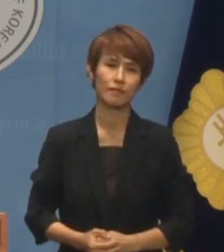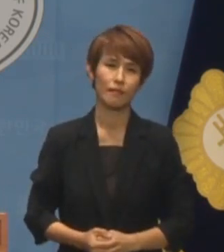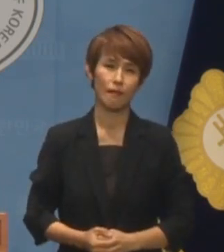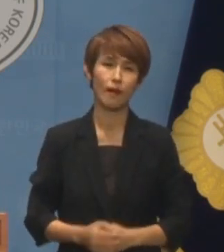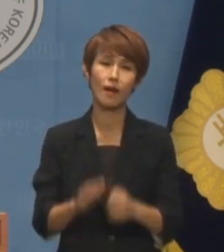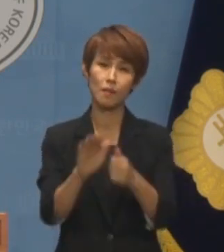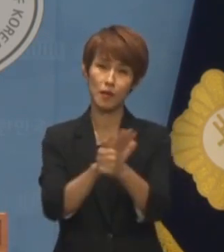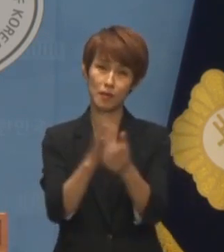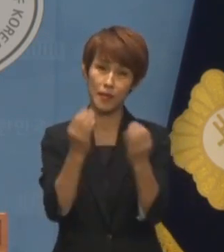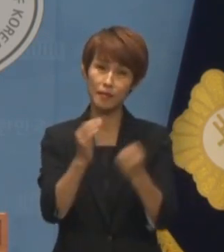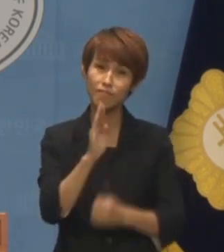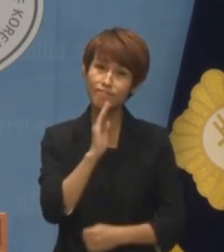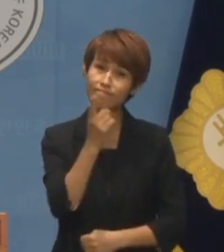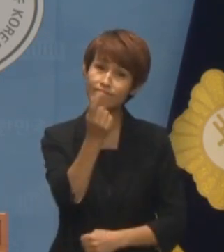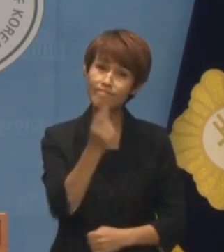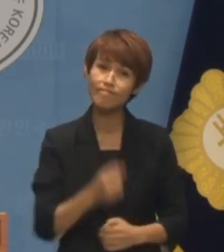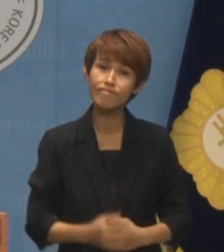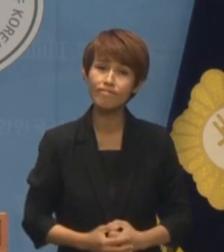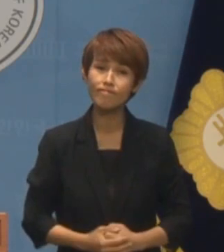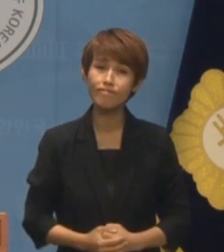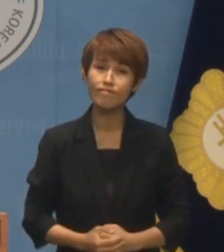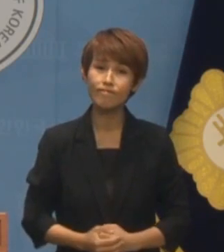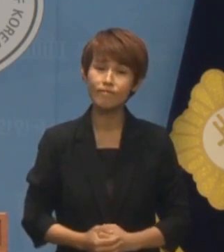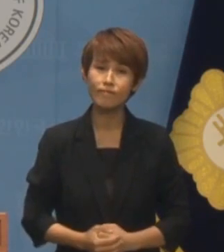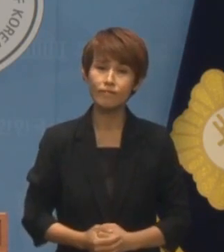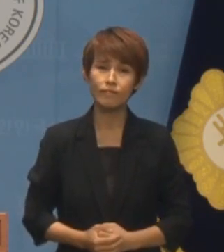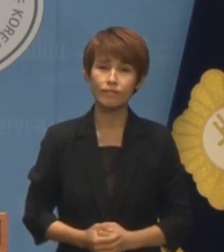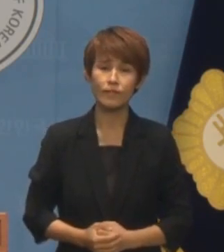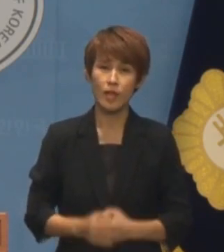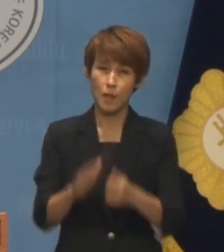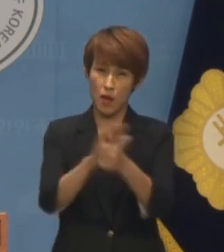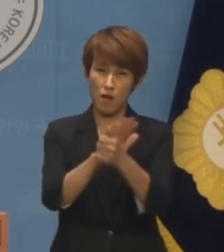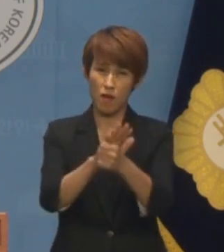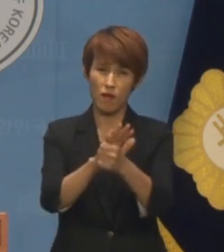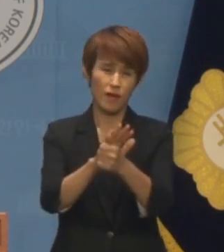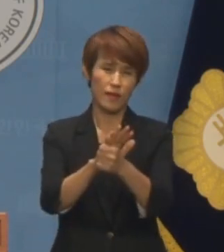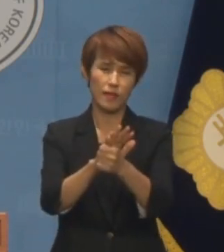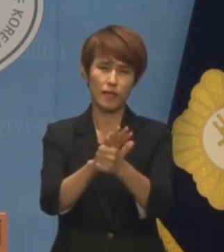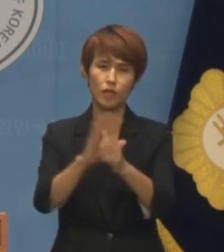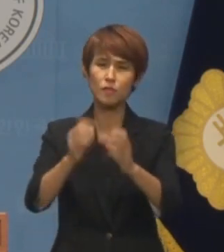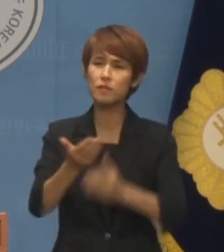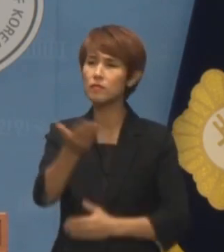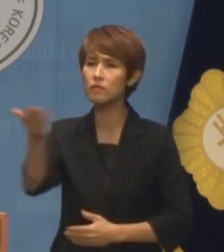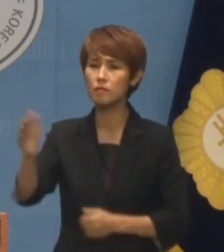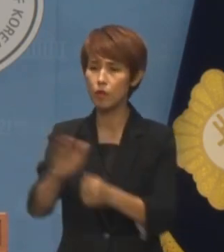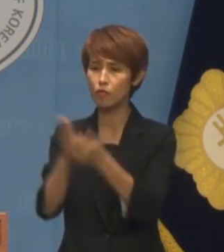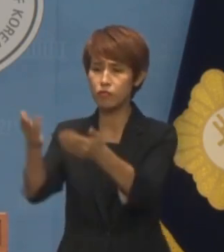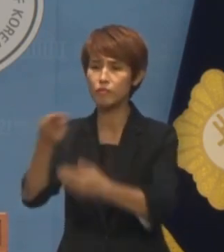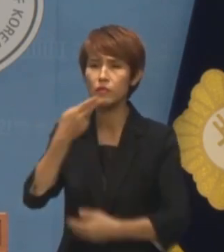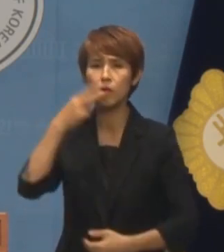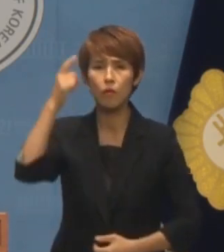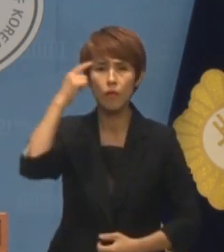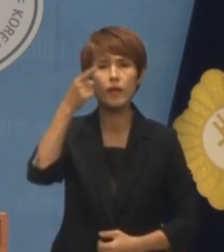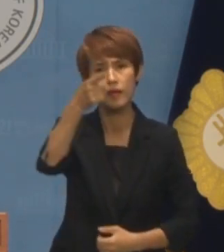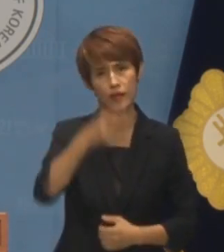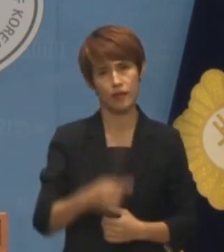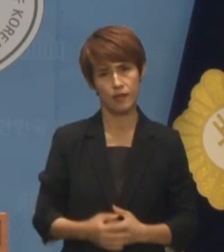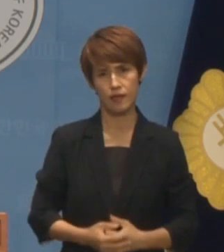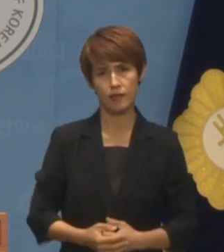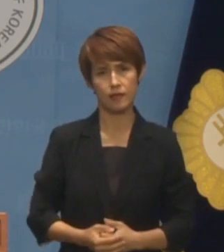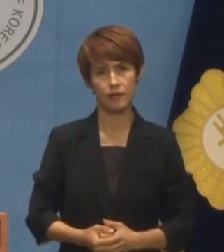배려심 깊은 대통령입니다 그 배려심 국민들께는 왜 단 한 번도